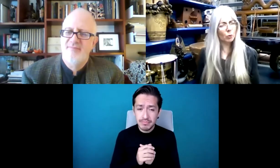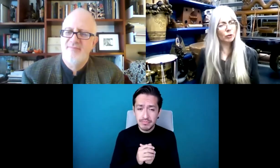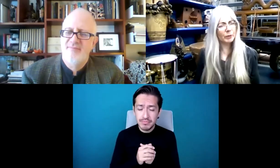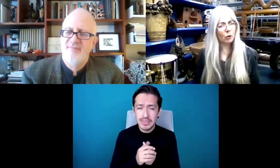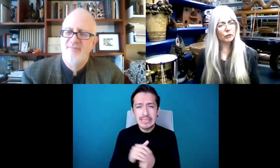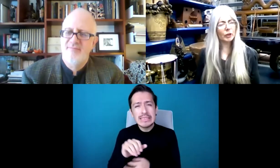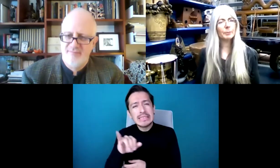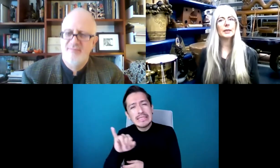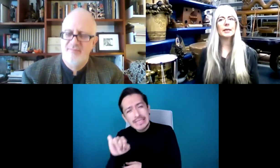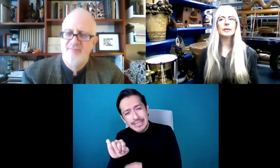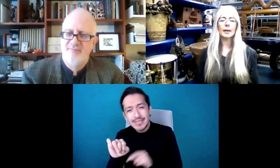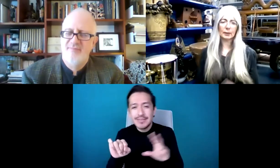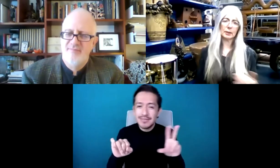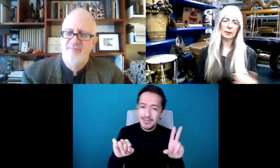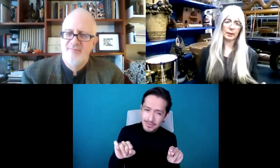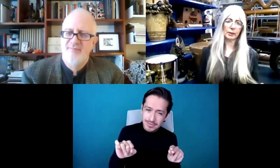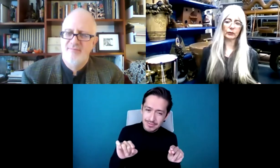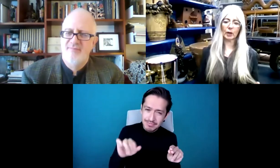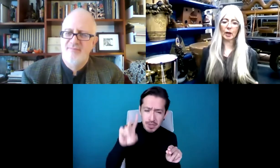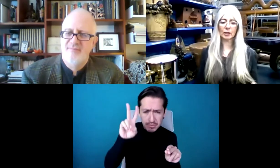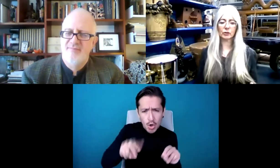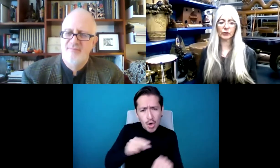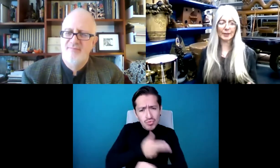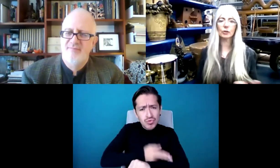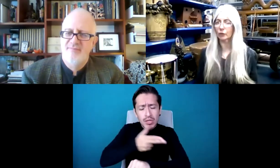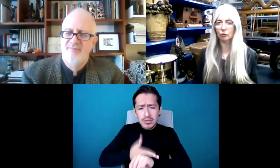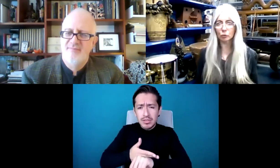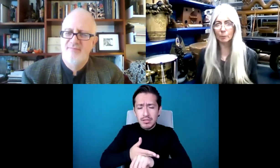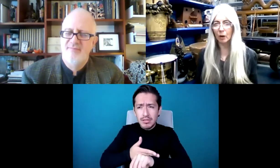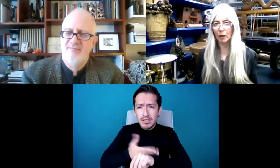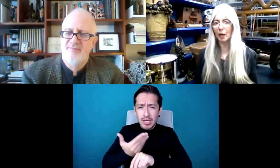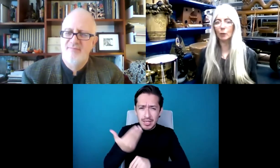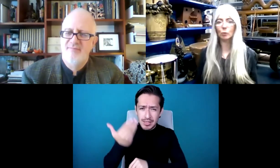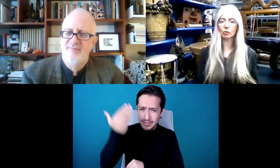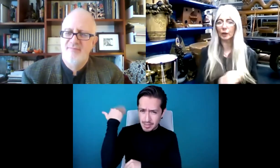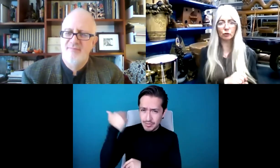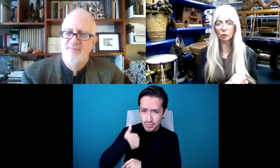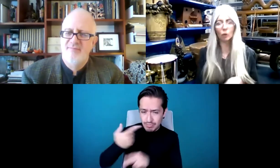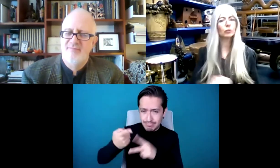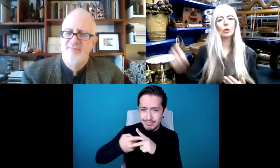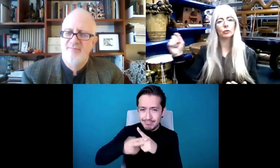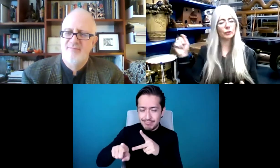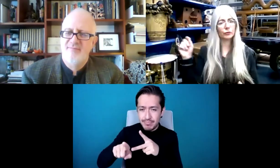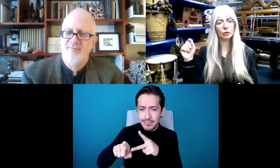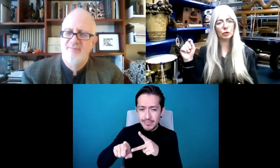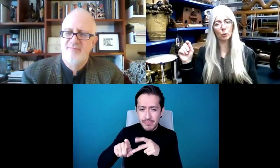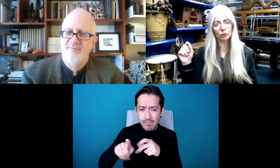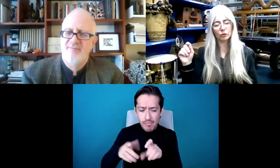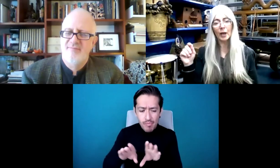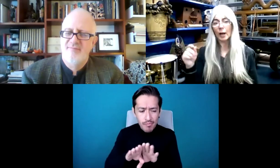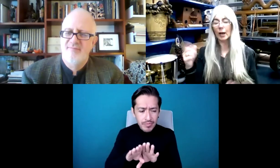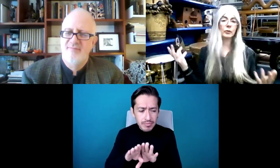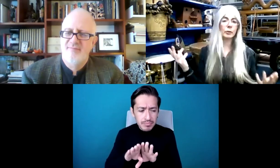Sí y no, honestamente. Al principio de mi carrera tenía esta inocencia.